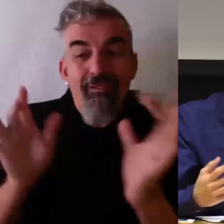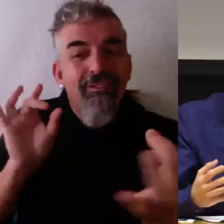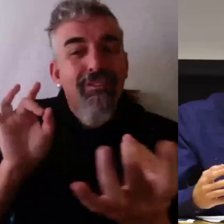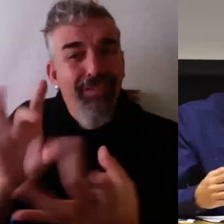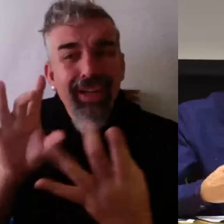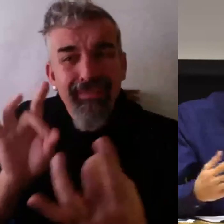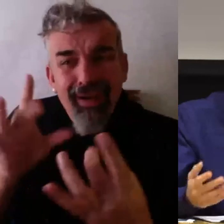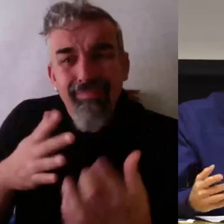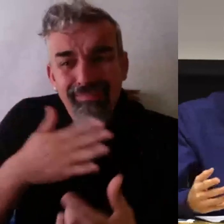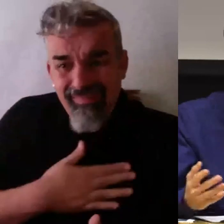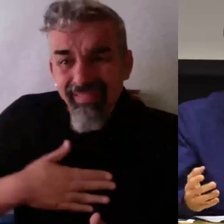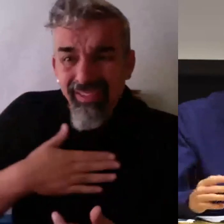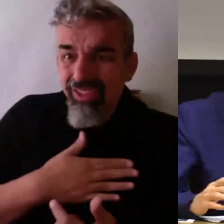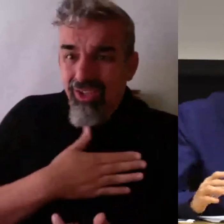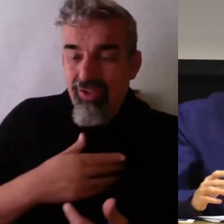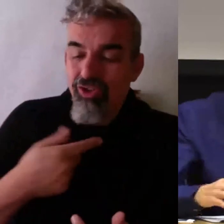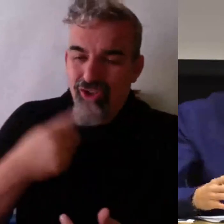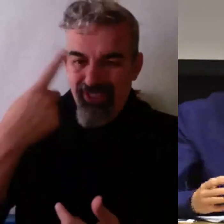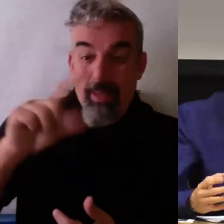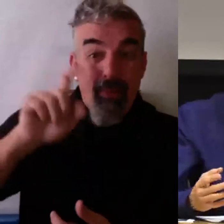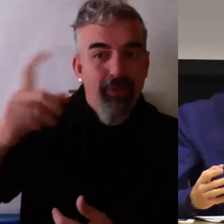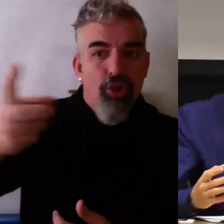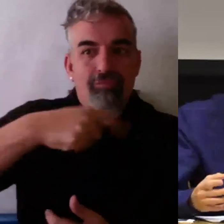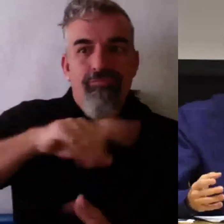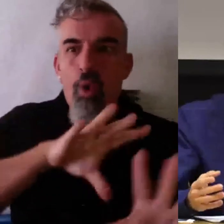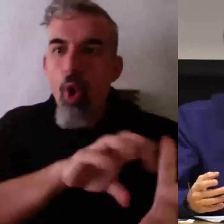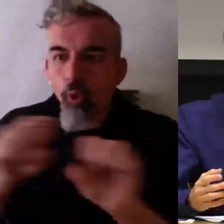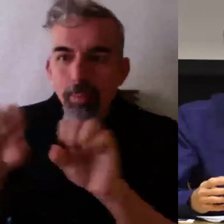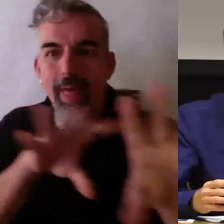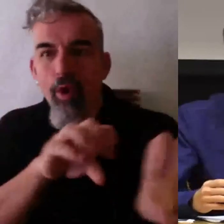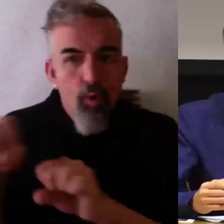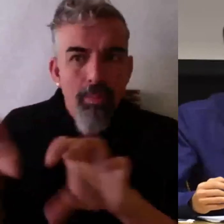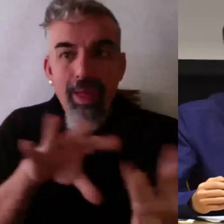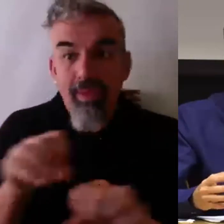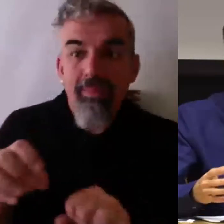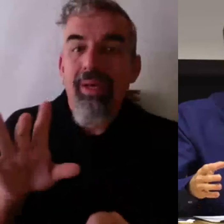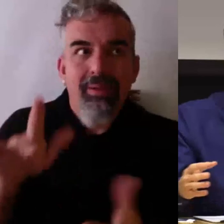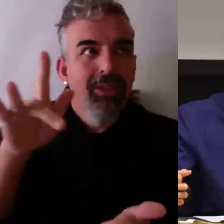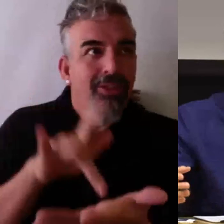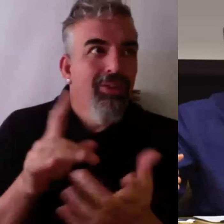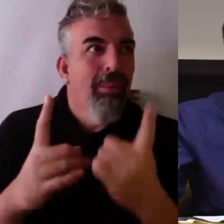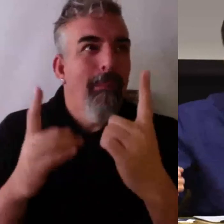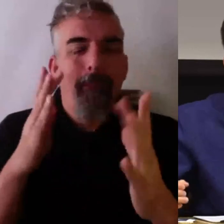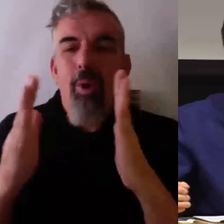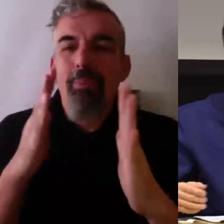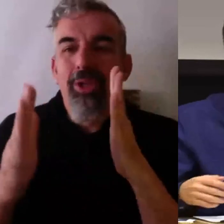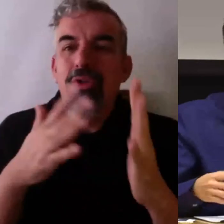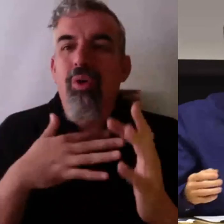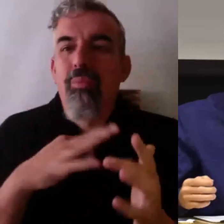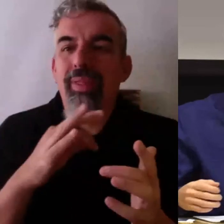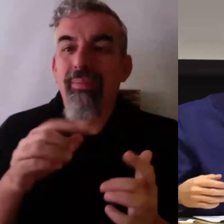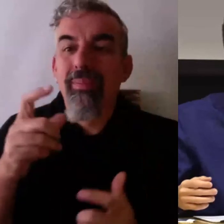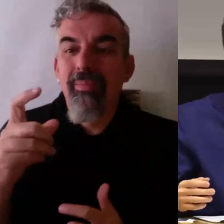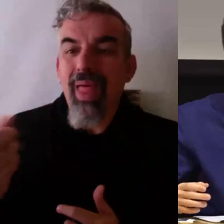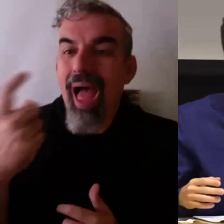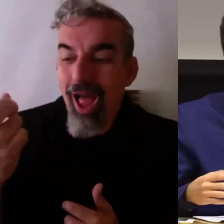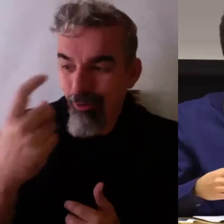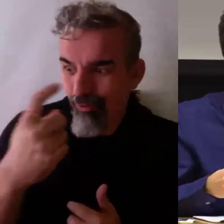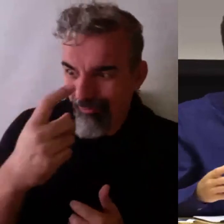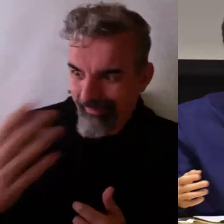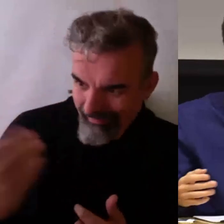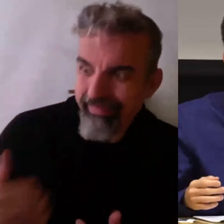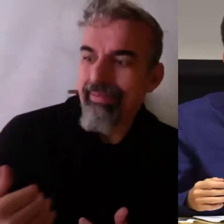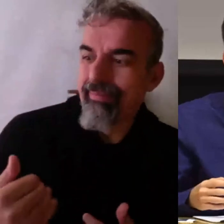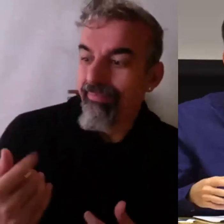porque realmente todos estamos ocupados, en algún momento puedes enganchar a un estudiante, a alguien que te parezca que